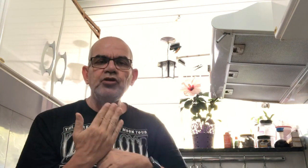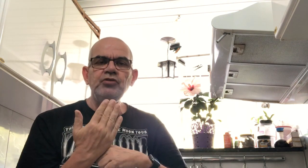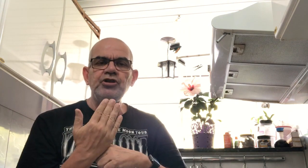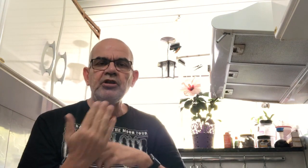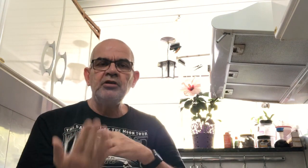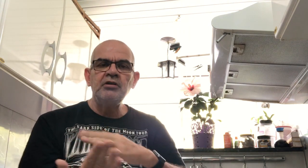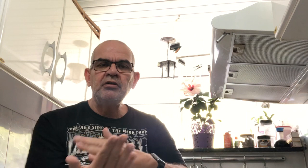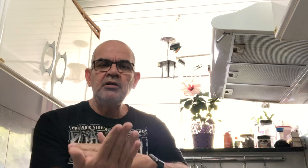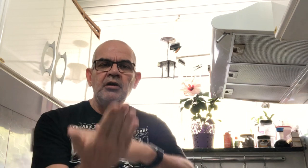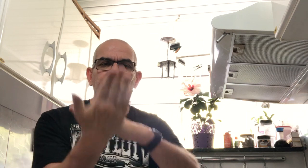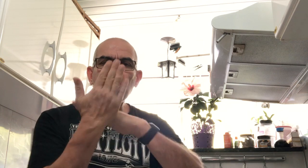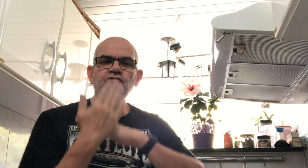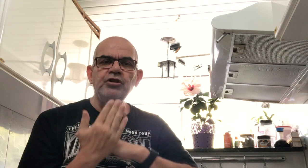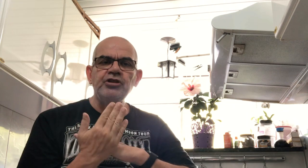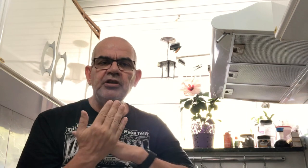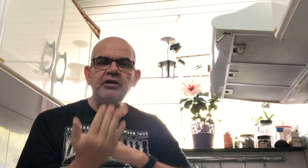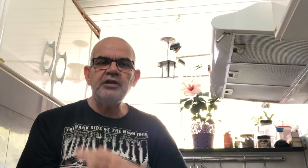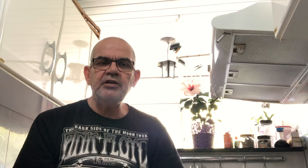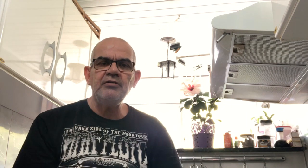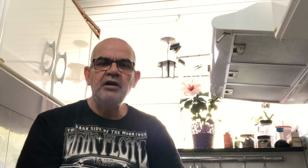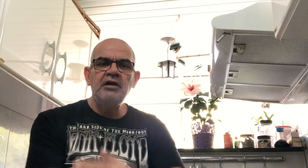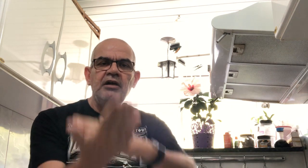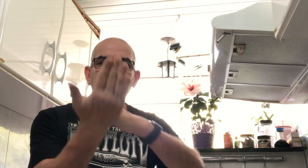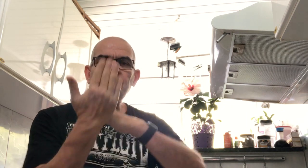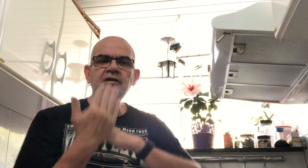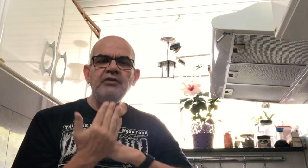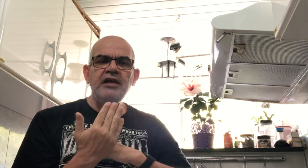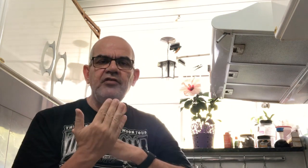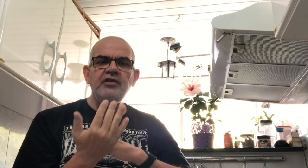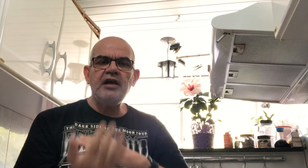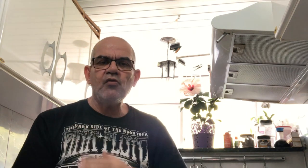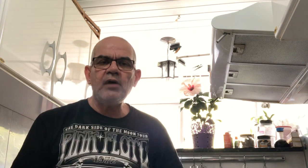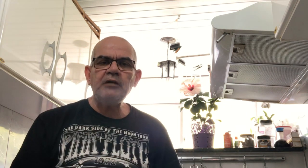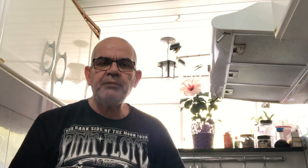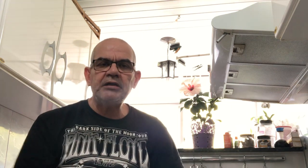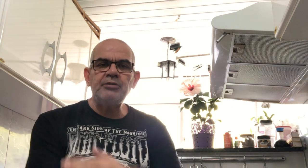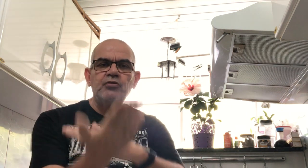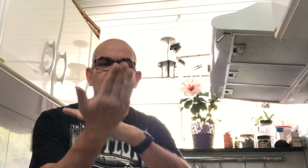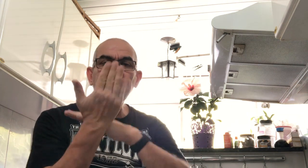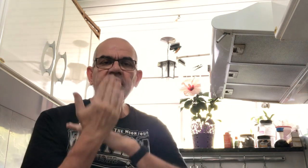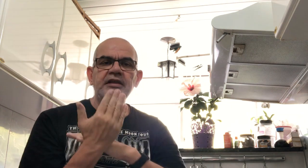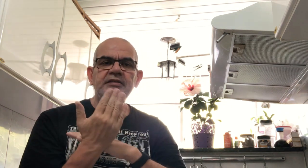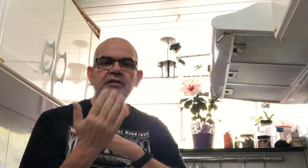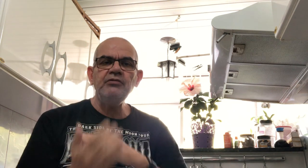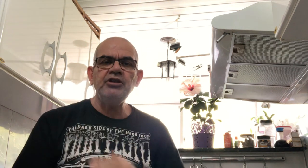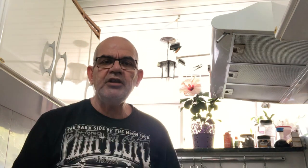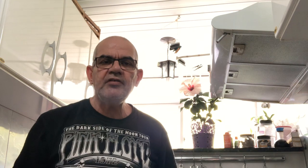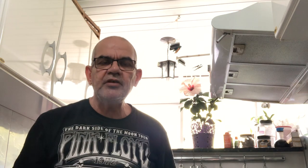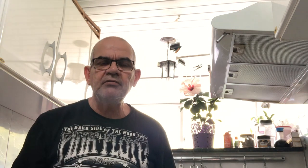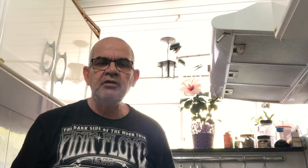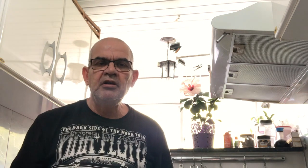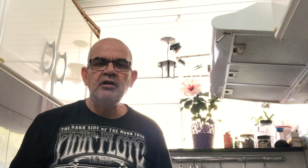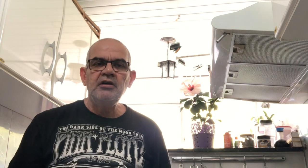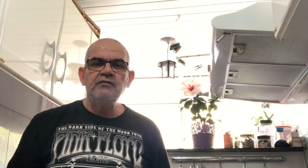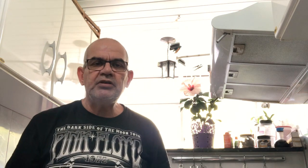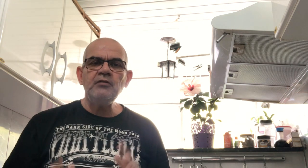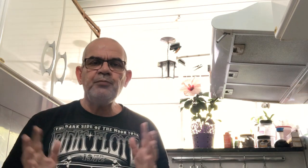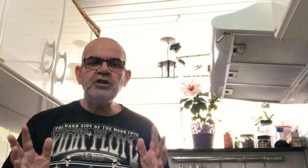ajude. Me ajude. Entendeu? Então, esse é o quarto parâmetro. Orientação e direção. Você não pode